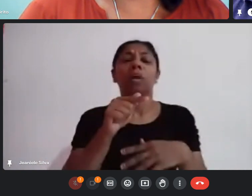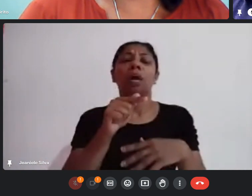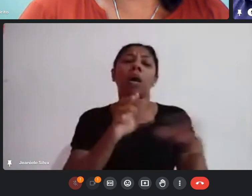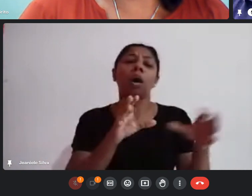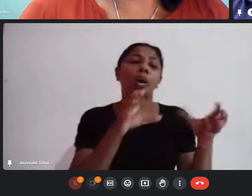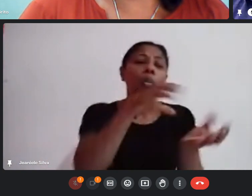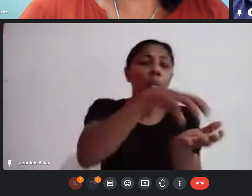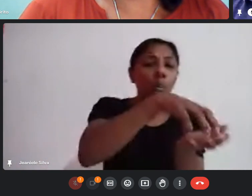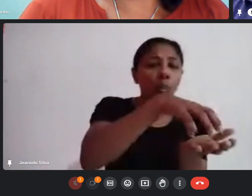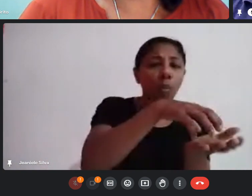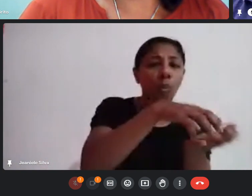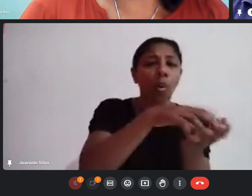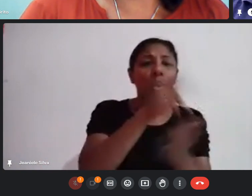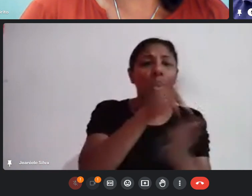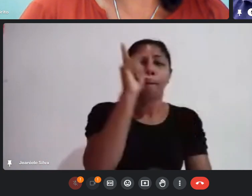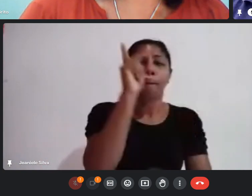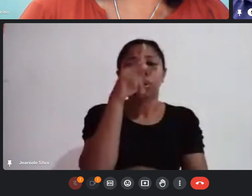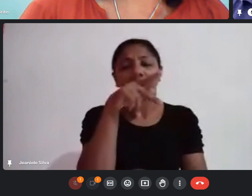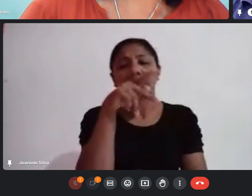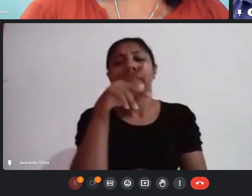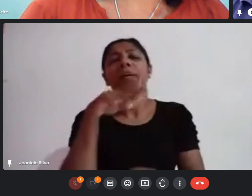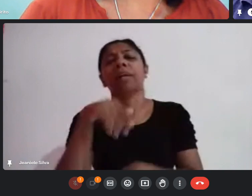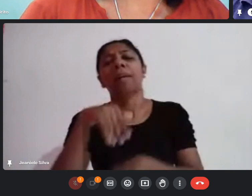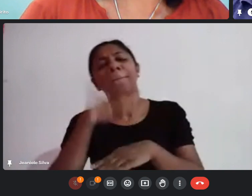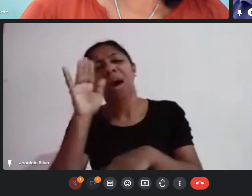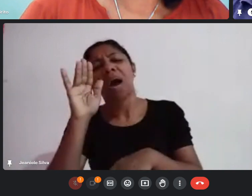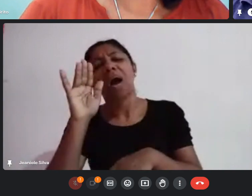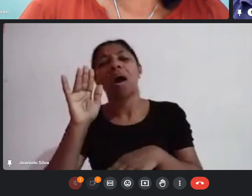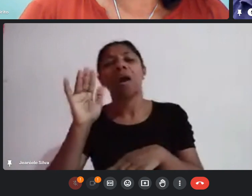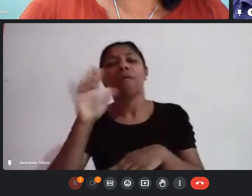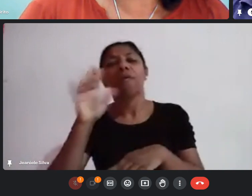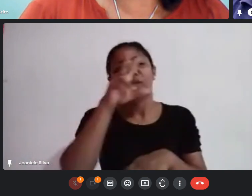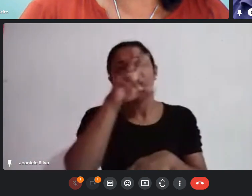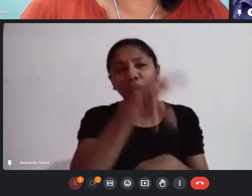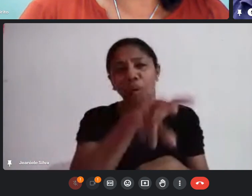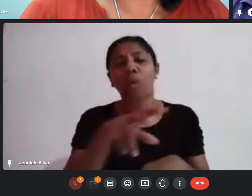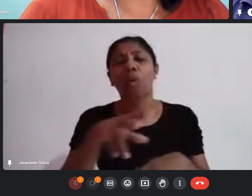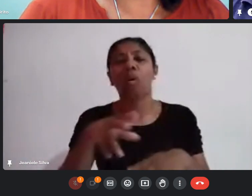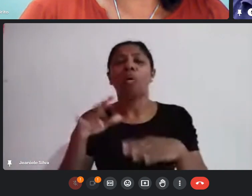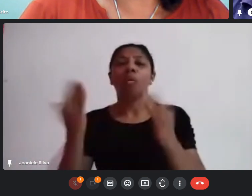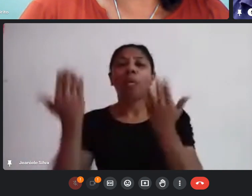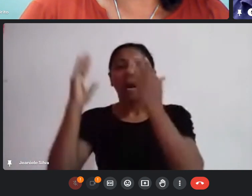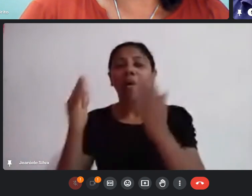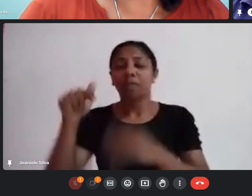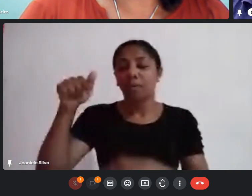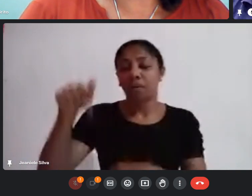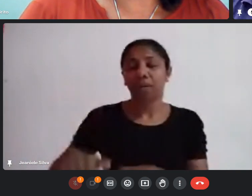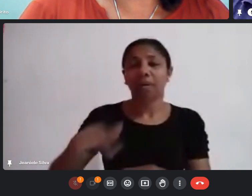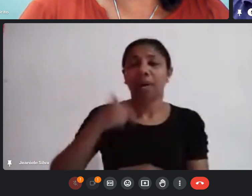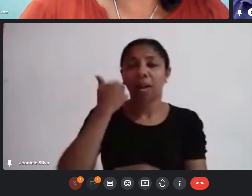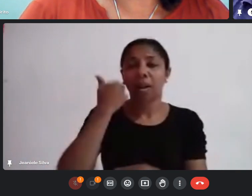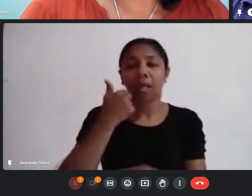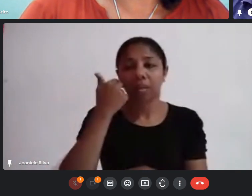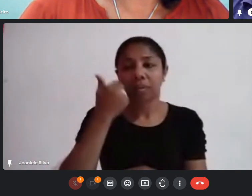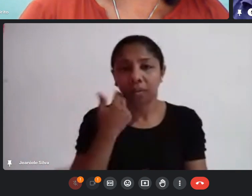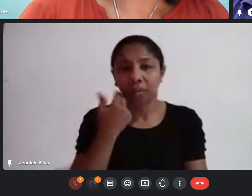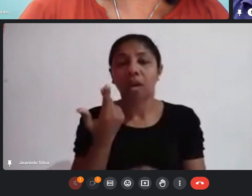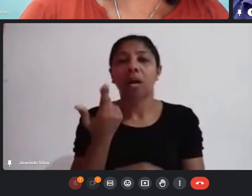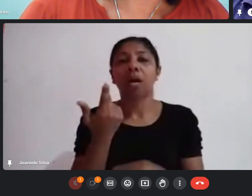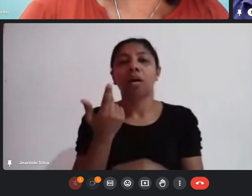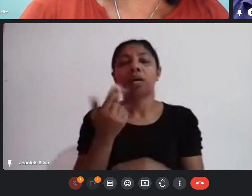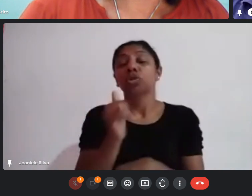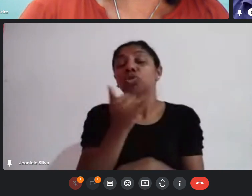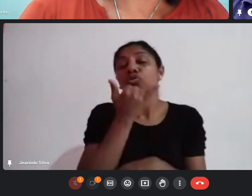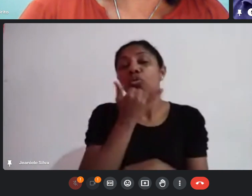são os três locais que acontecem com mais vigor o carnaval em Natal e as rocas desculpe as